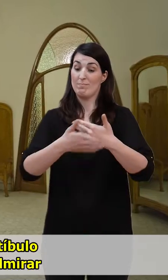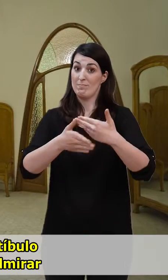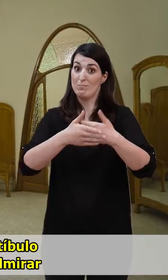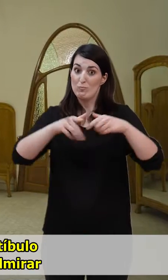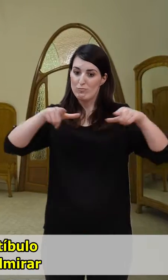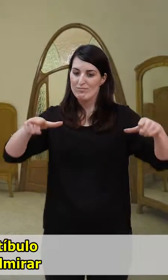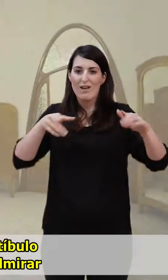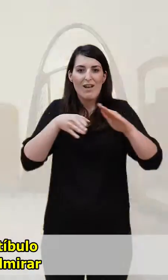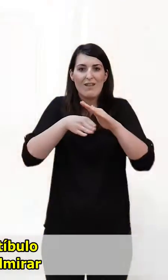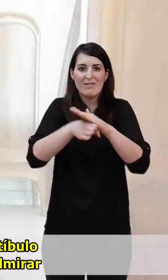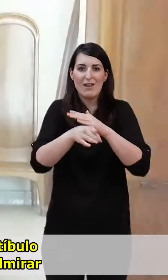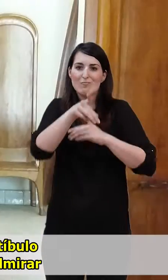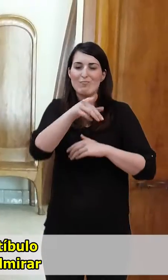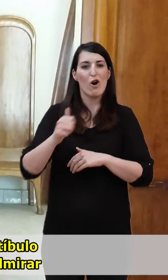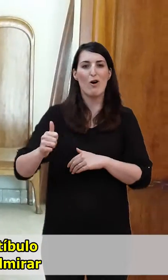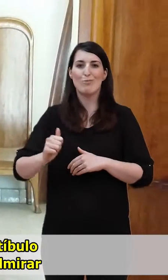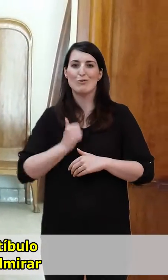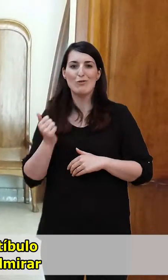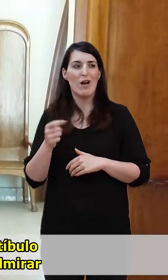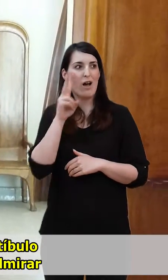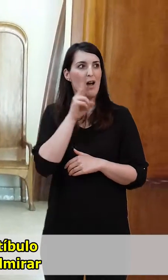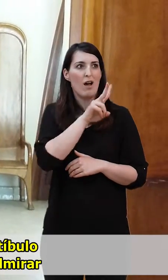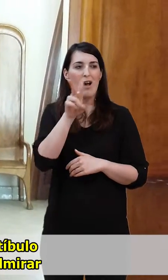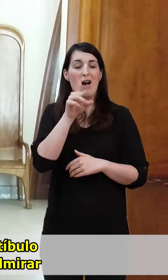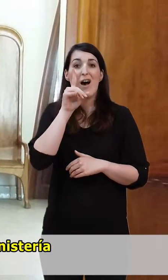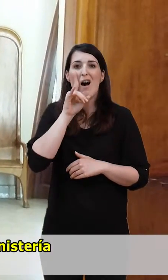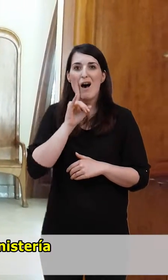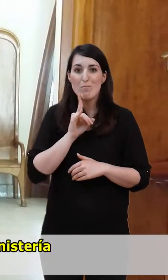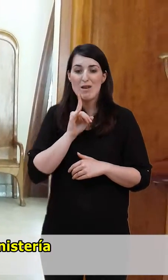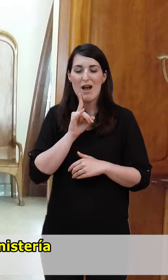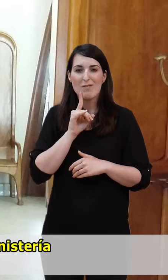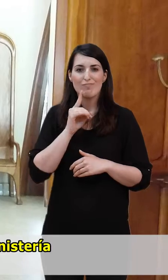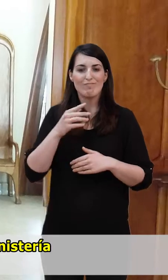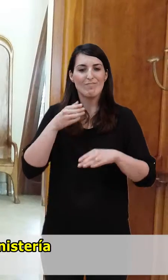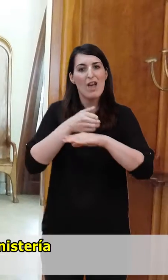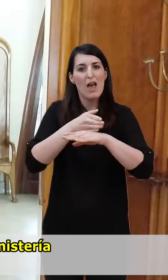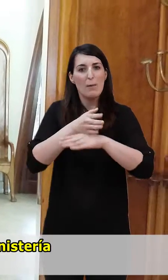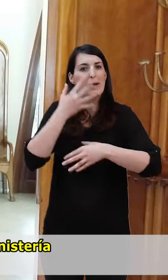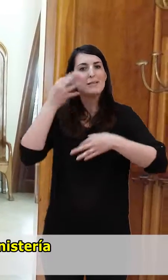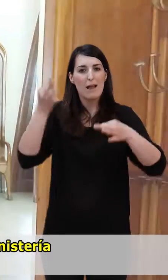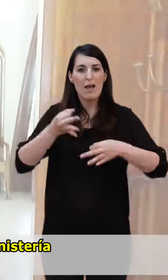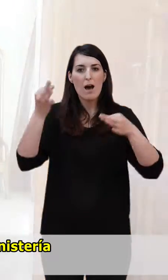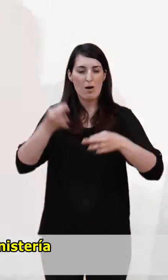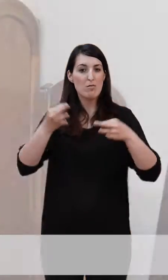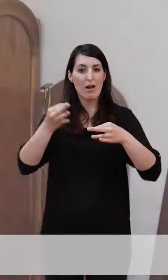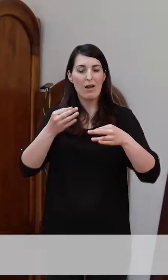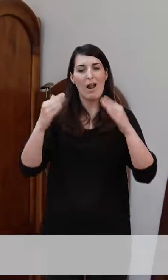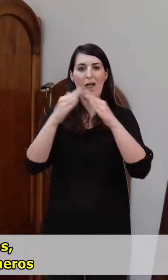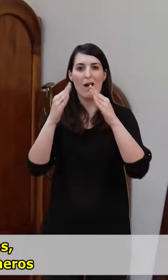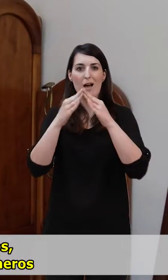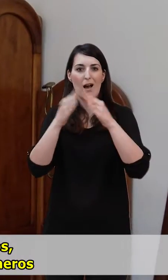Nada más entrar en el vestíbulo, tienes la oportunidad de admirar uno de los tesoros de la evanistería original de la casa.